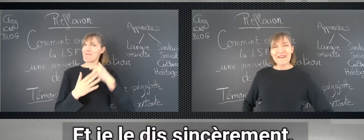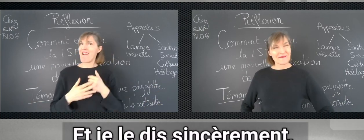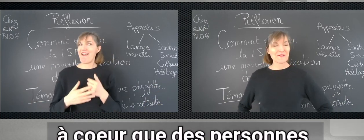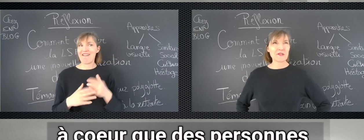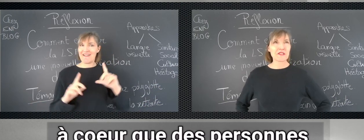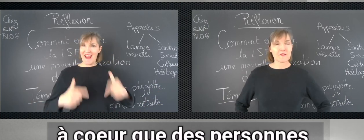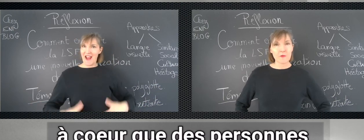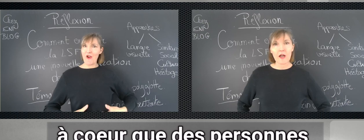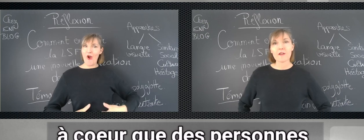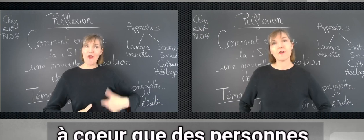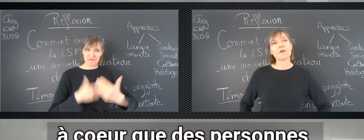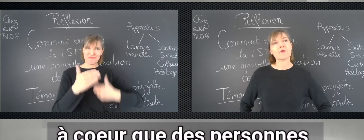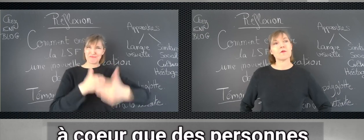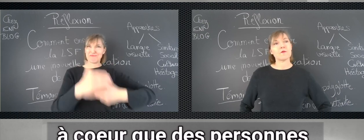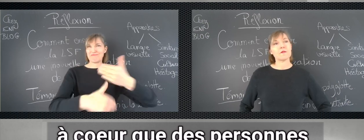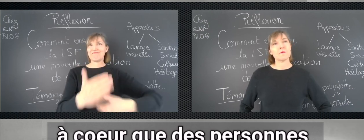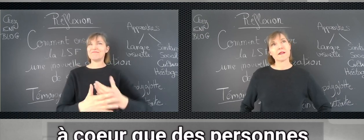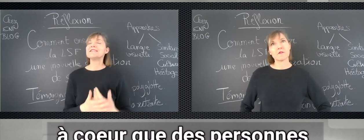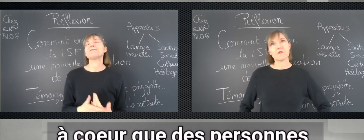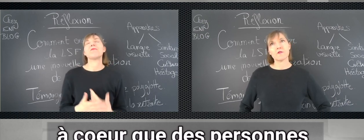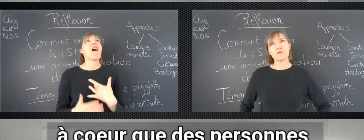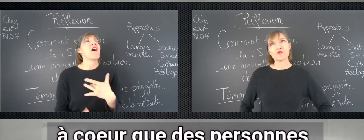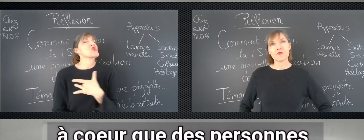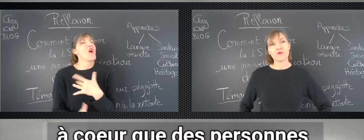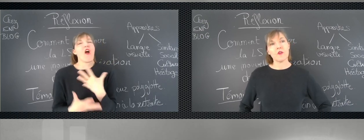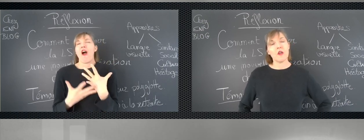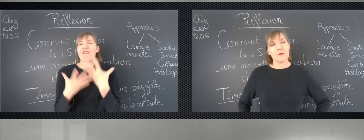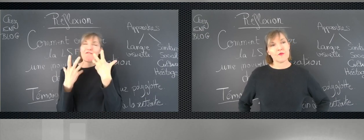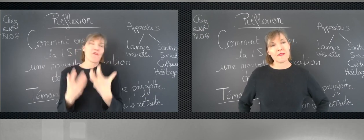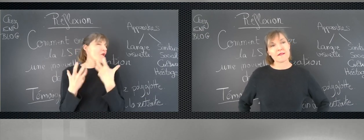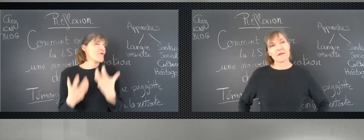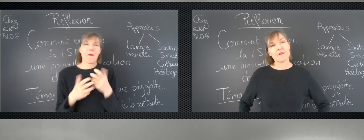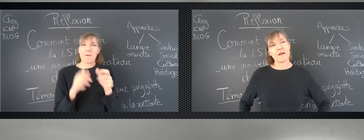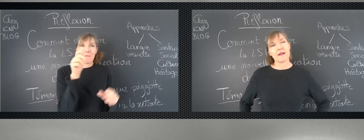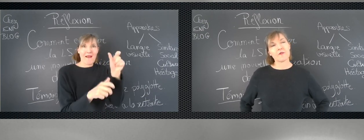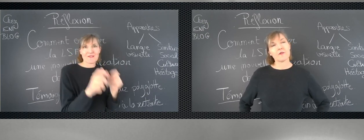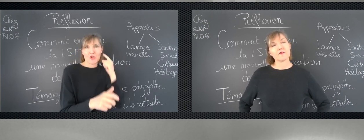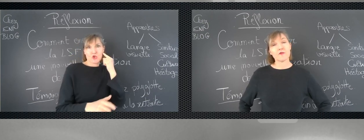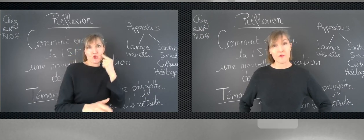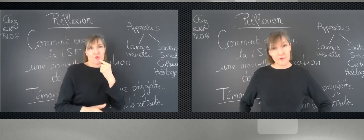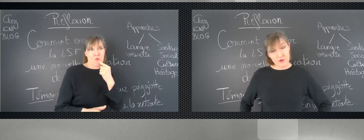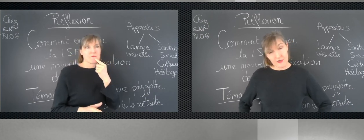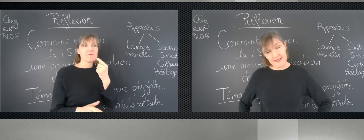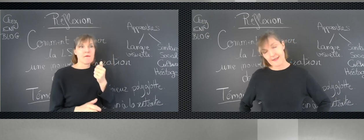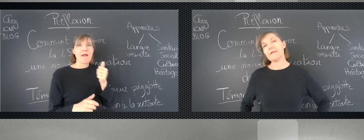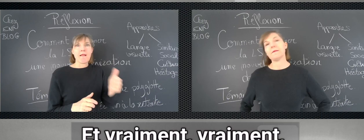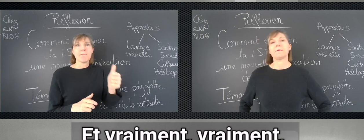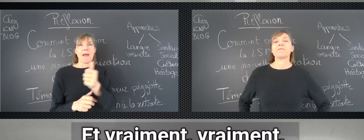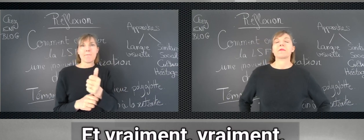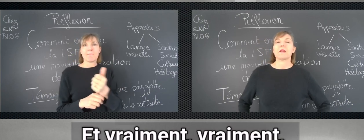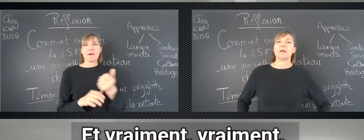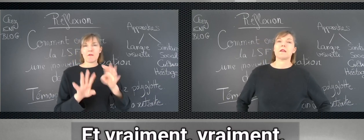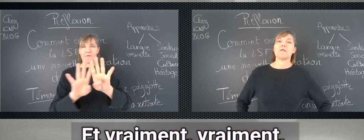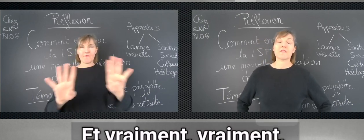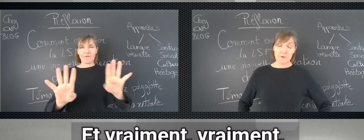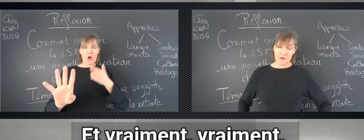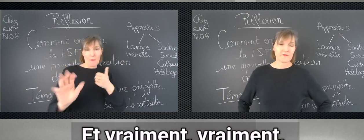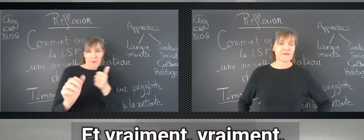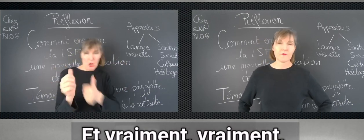Parce que j'ai vraiment à cœur que des personnes sourdes puissent être sur le devant de la scène. Et vraiment, vraiment,